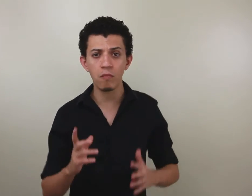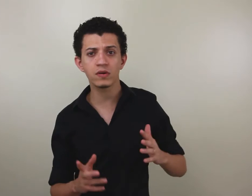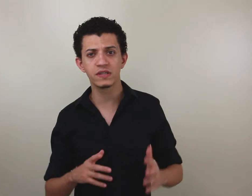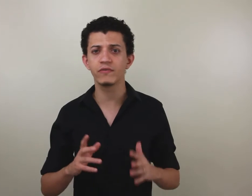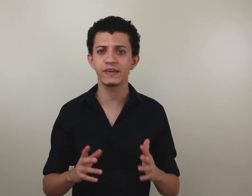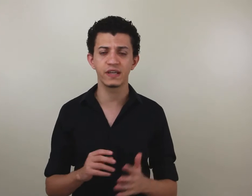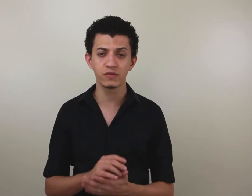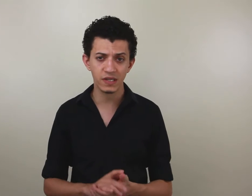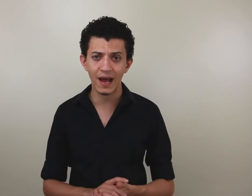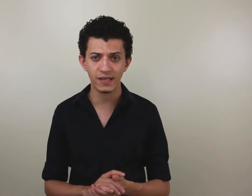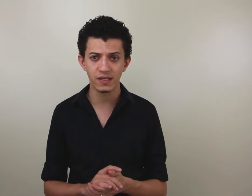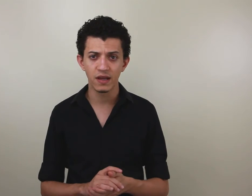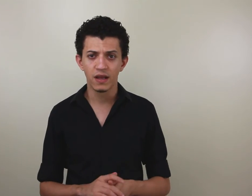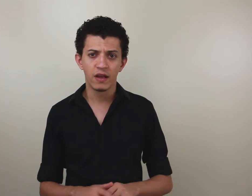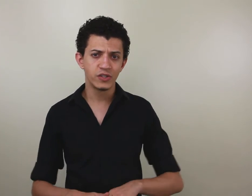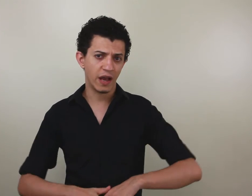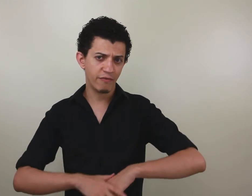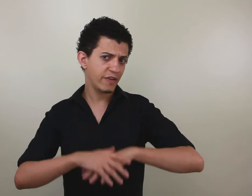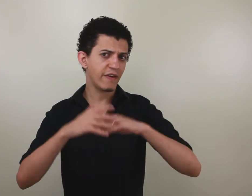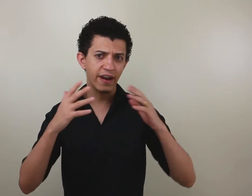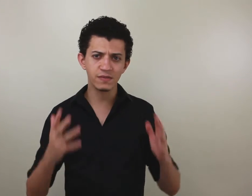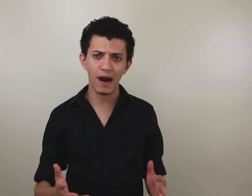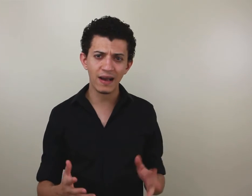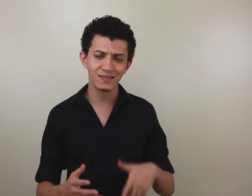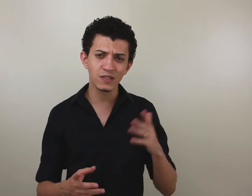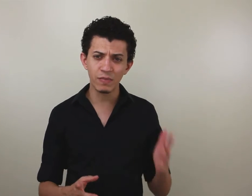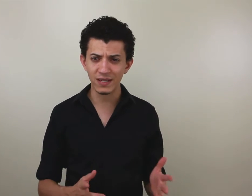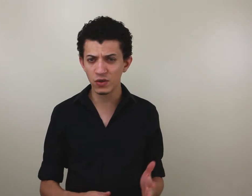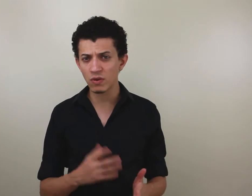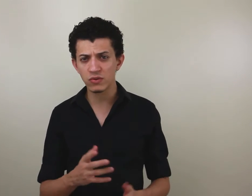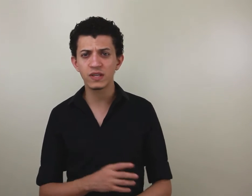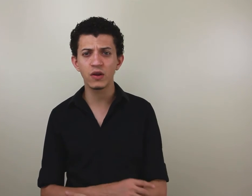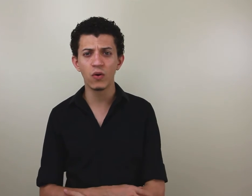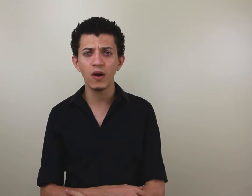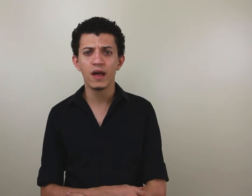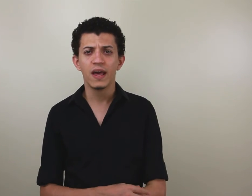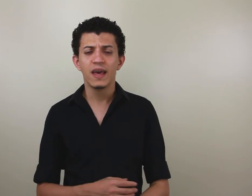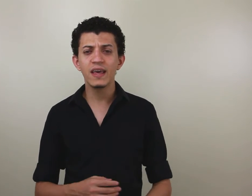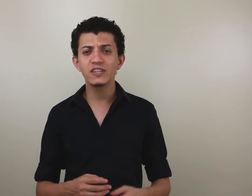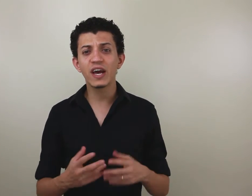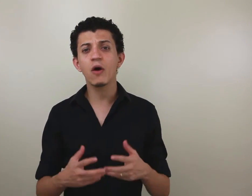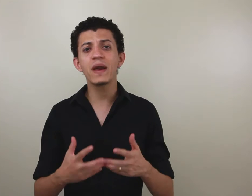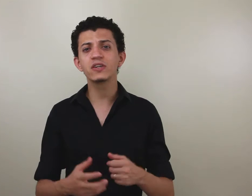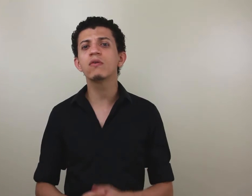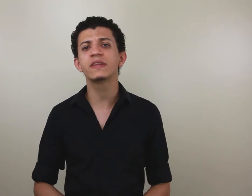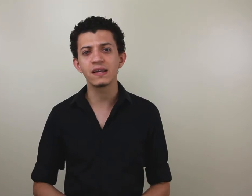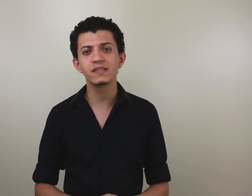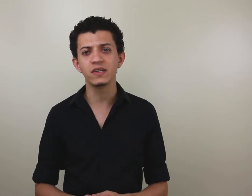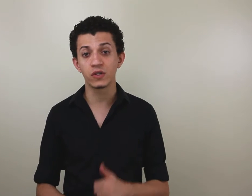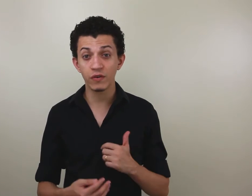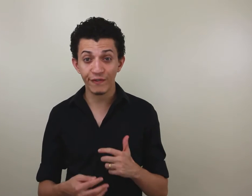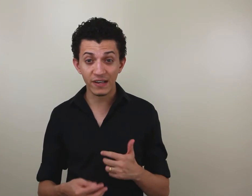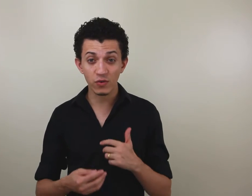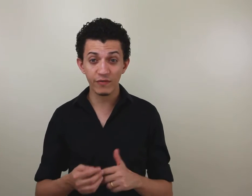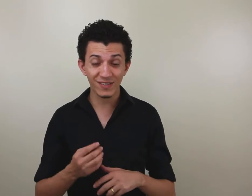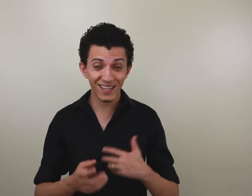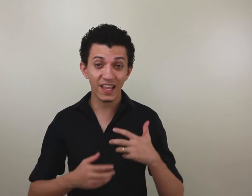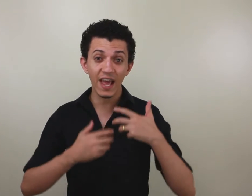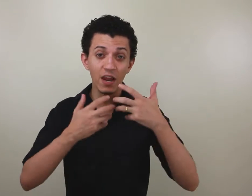robôzinho fazendo os sinais. Já vi várias marcas, tanto do Brasil quanto do exterior, e geralmente acontece isso. Isso faz com que você treine